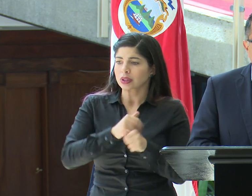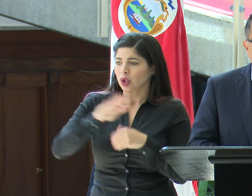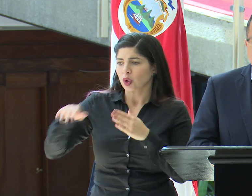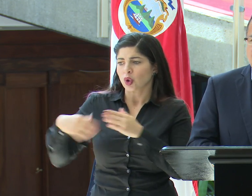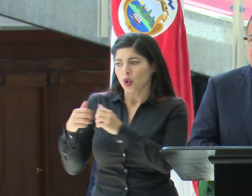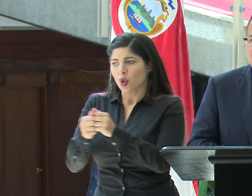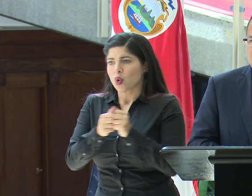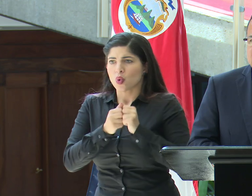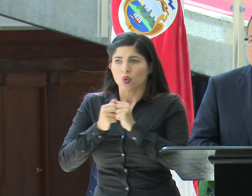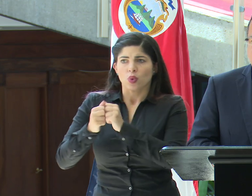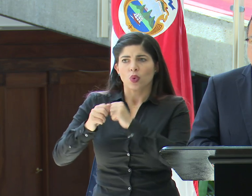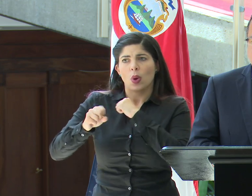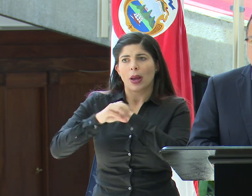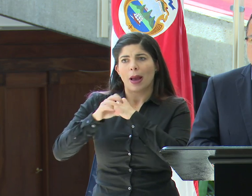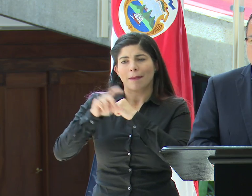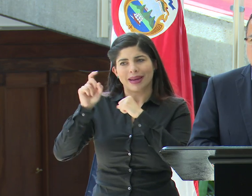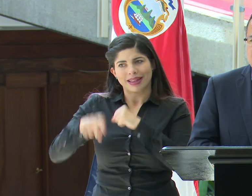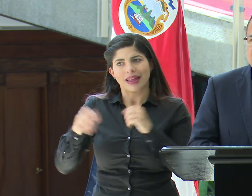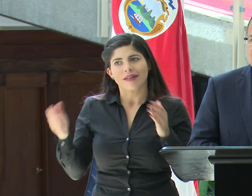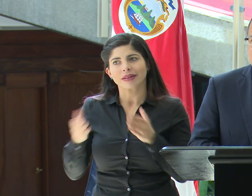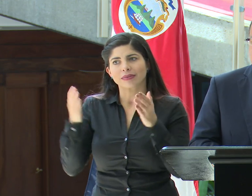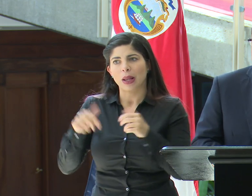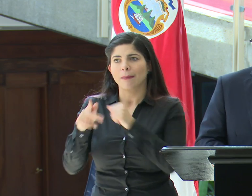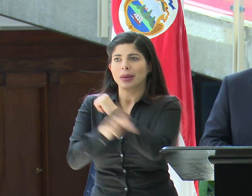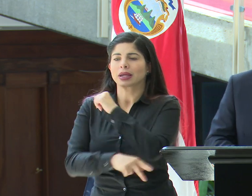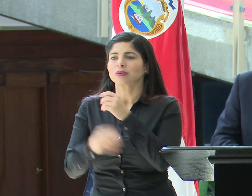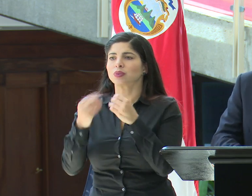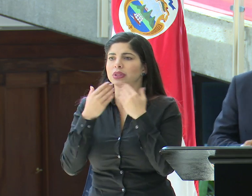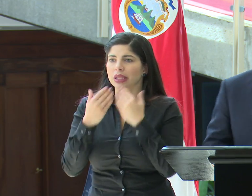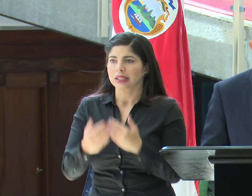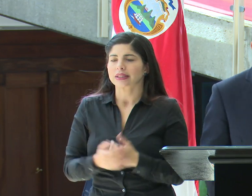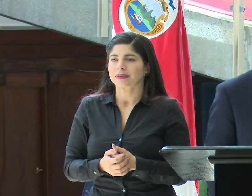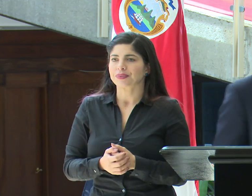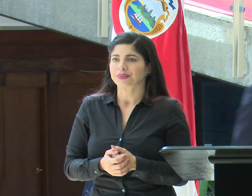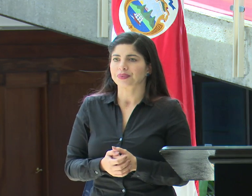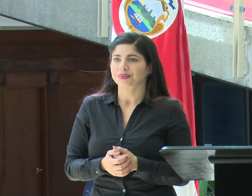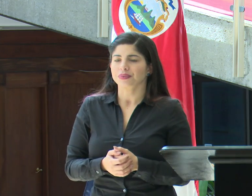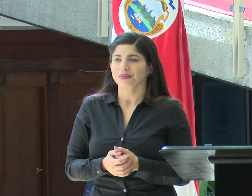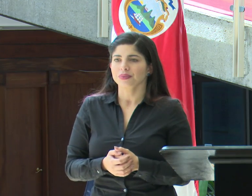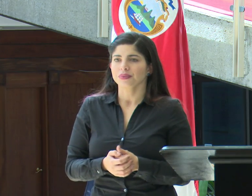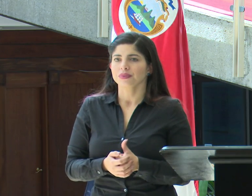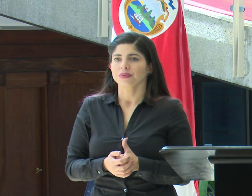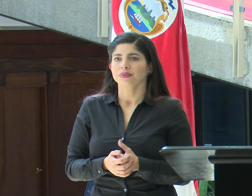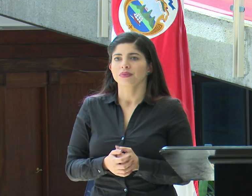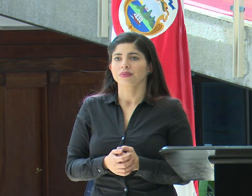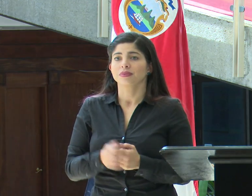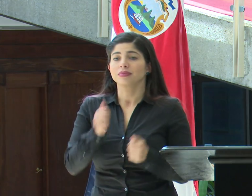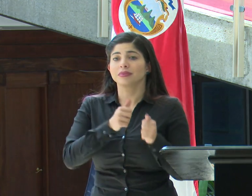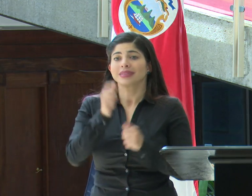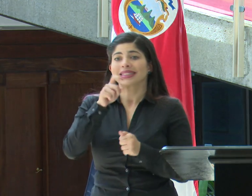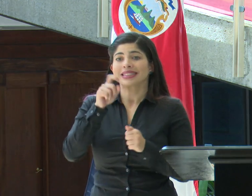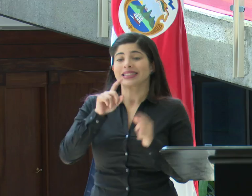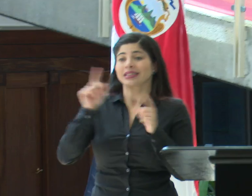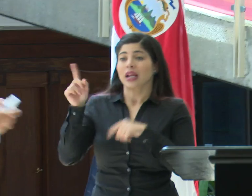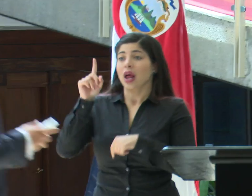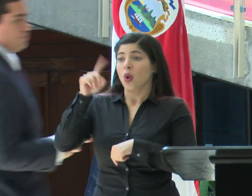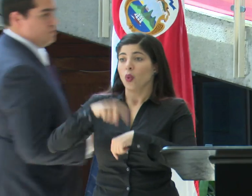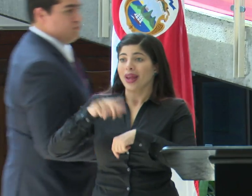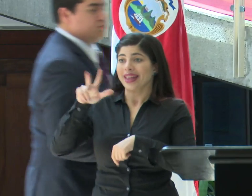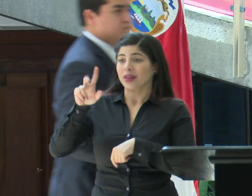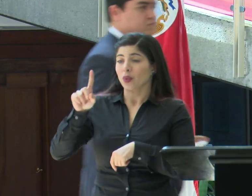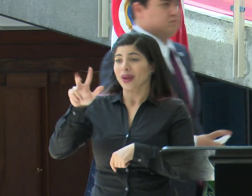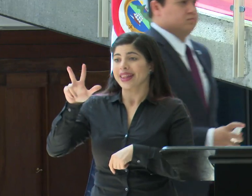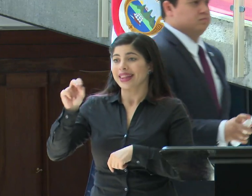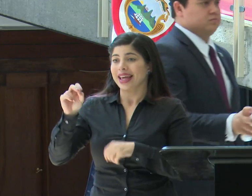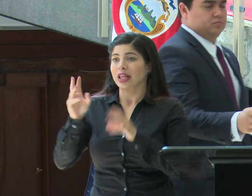a esta gran campaña que tenemos que sacar adelante como país. Muchas gracias. Los jerarcas deben asistir a la UNI 30, Consejo de